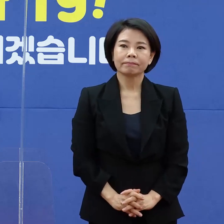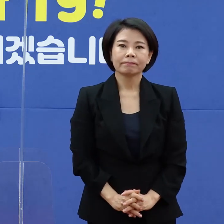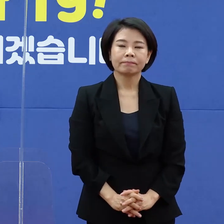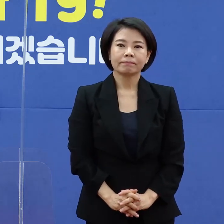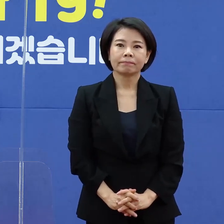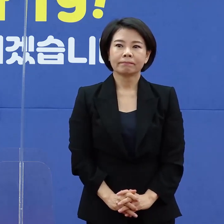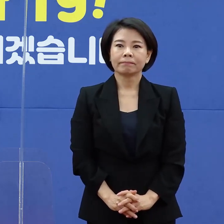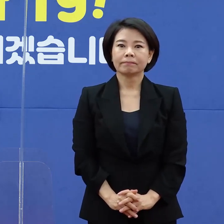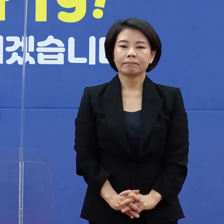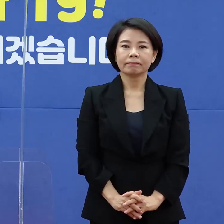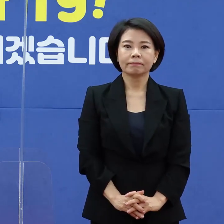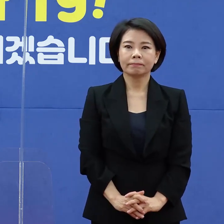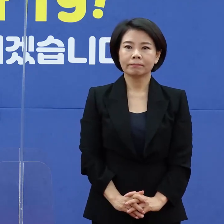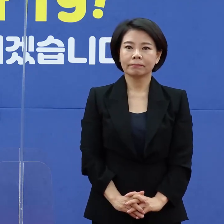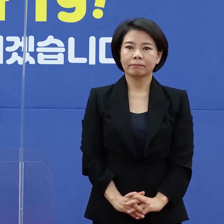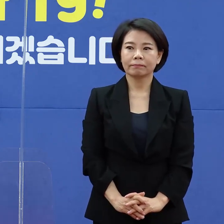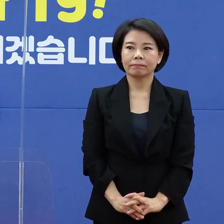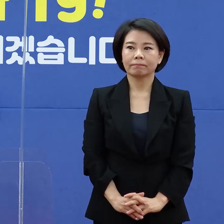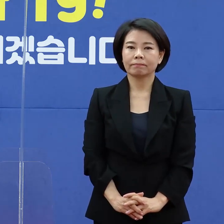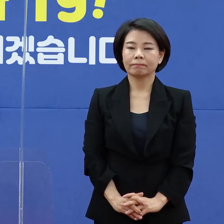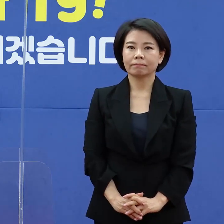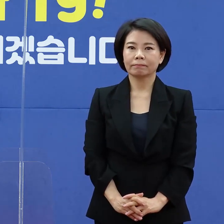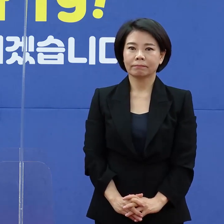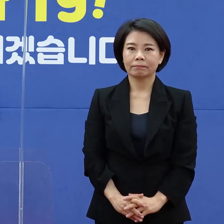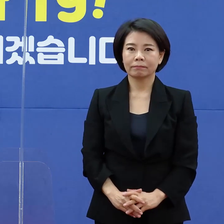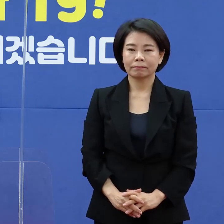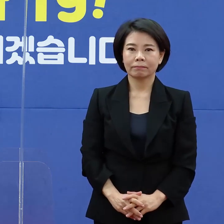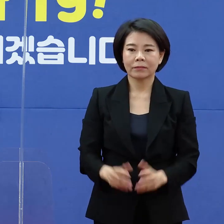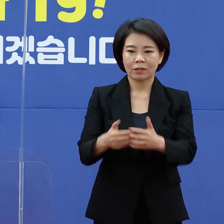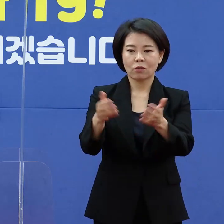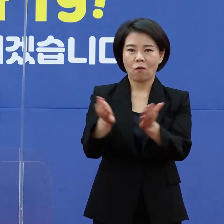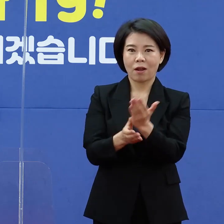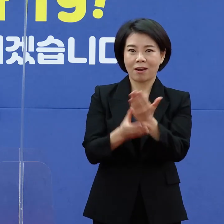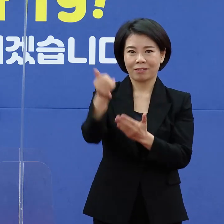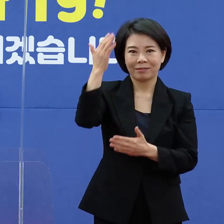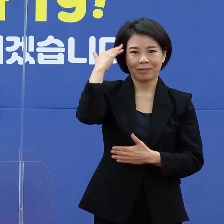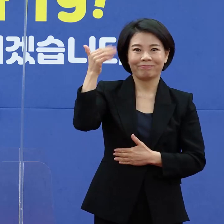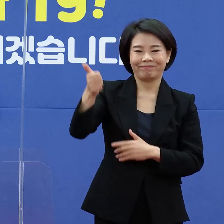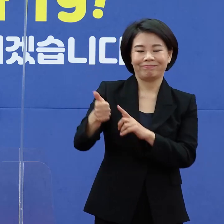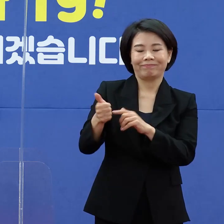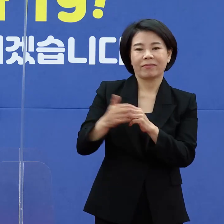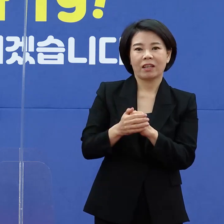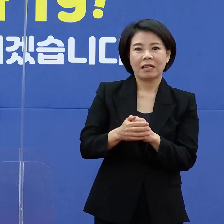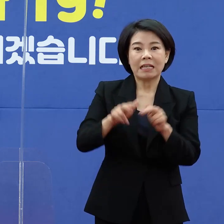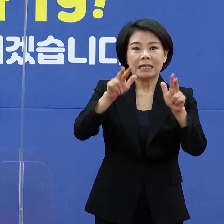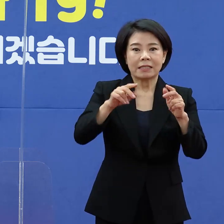답변하시겠습니다. 방역 총괄과장입니다. 현재